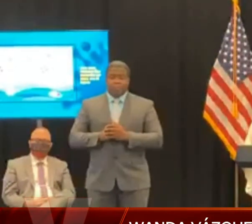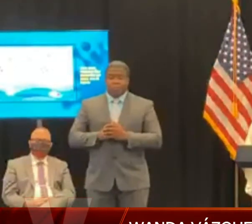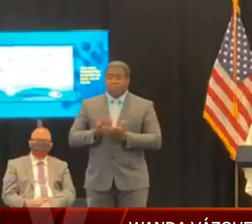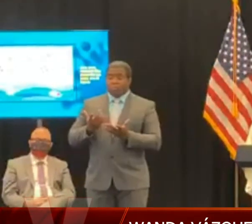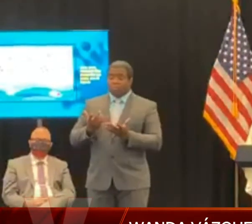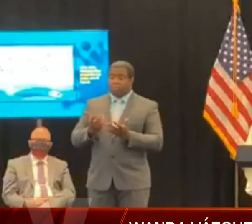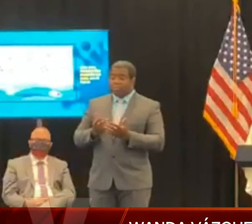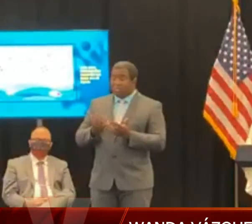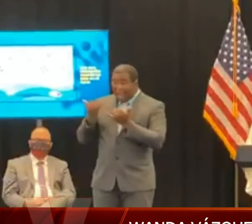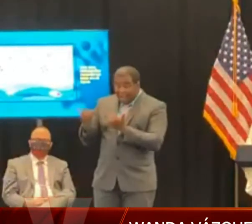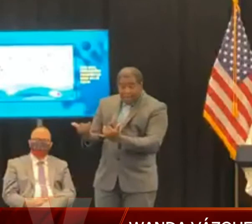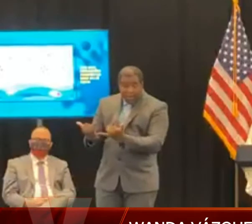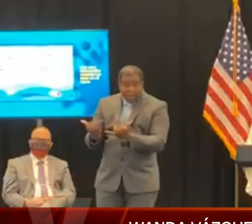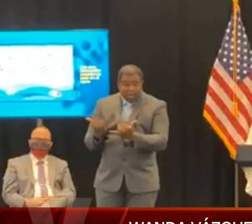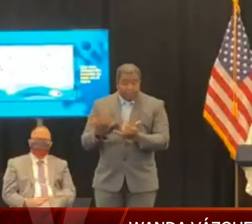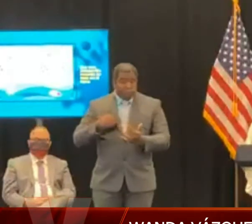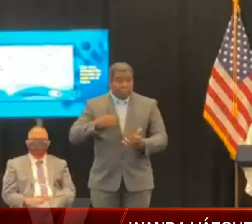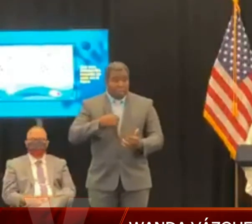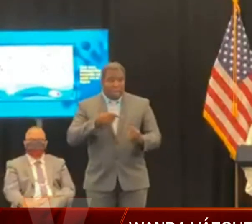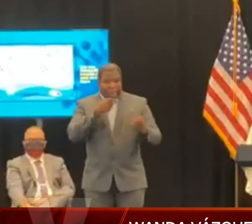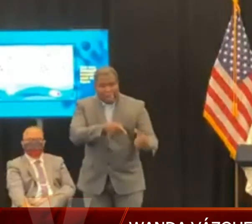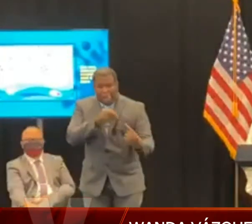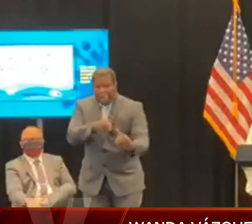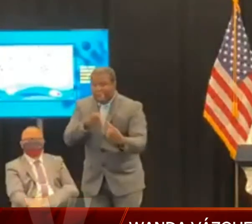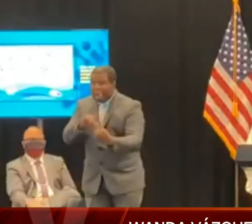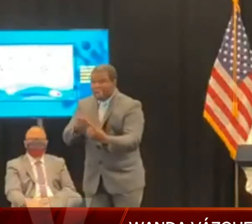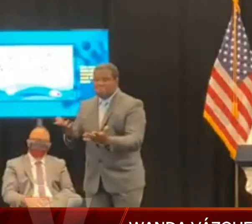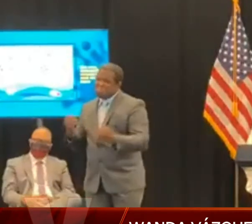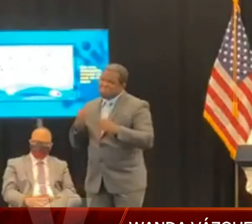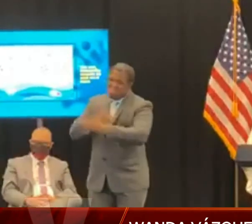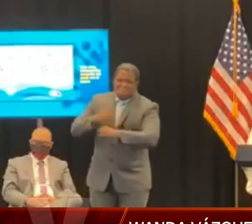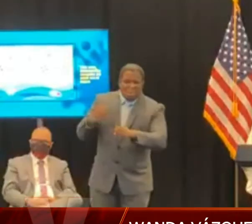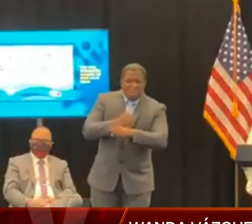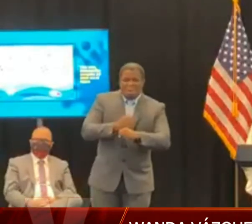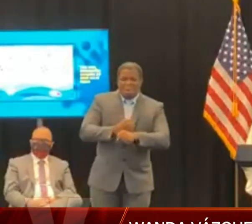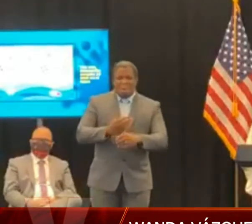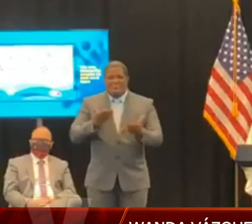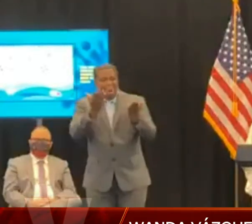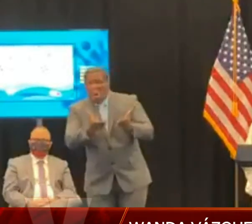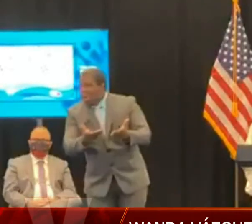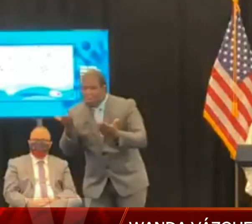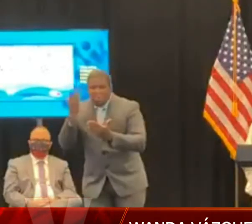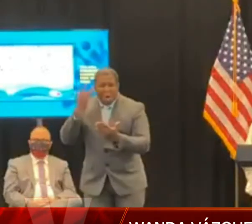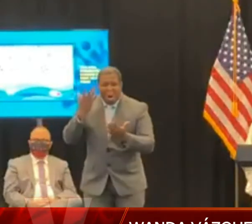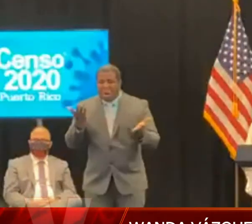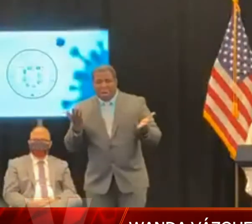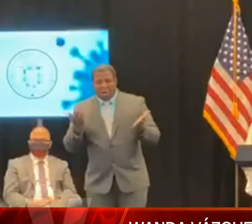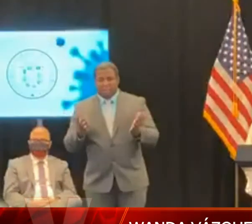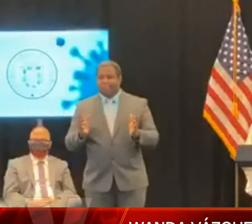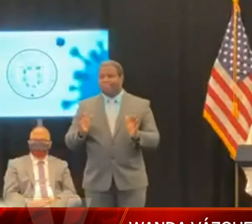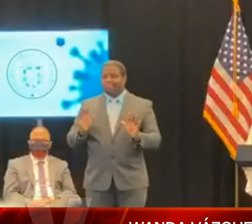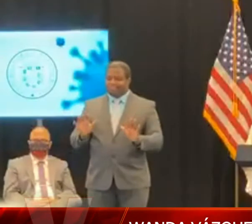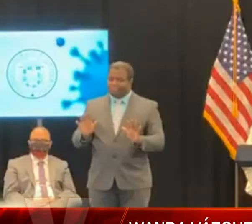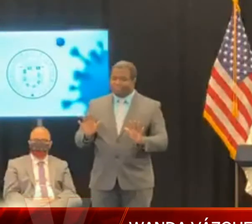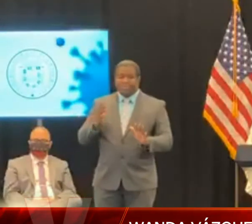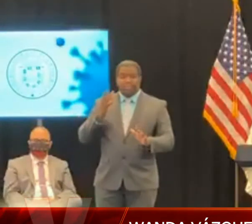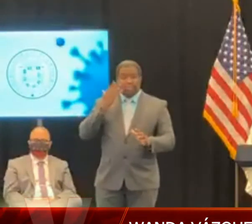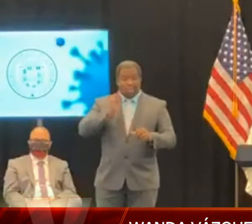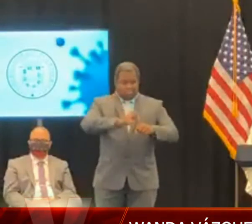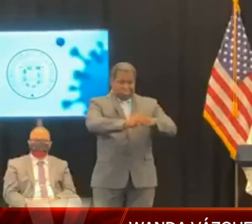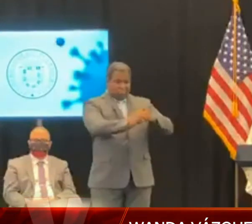no han sido en los centros comerciales ni han sido en los restaurantes. Han sido en actividades